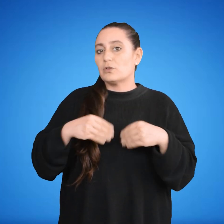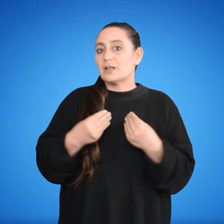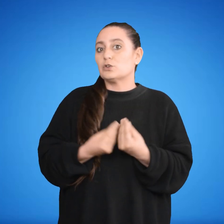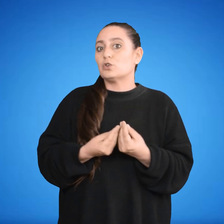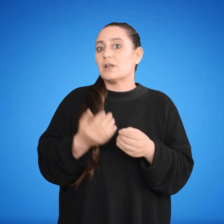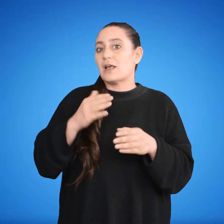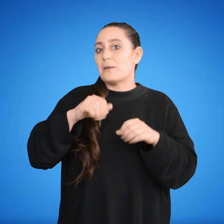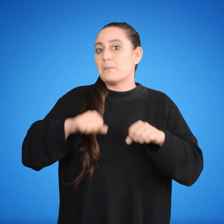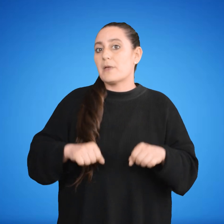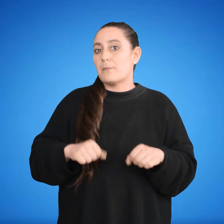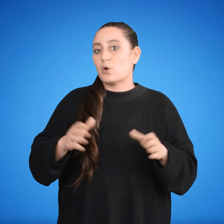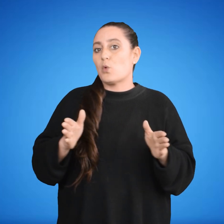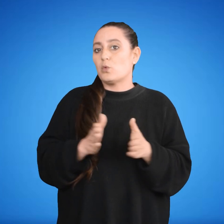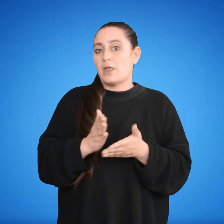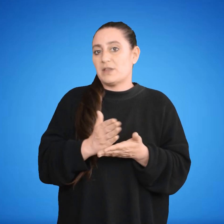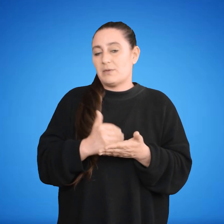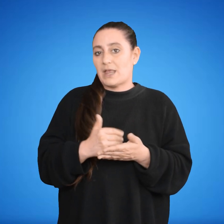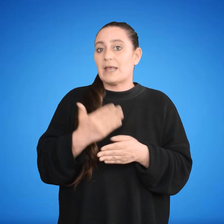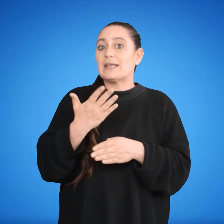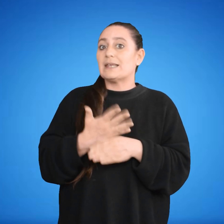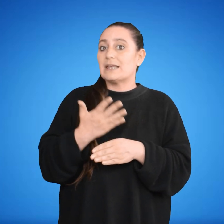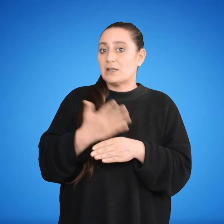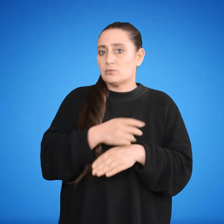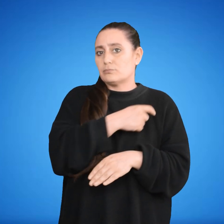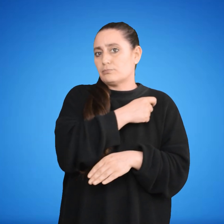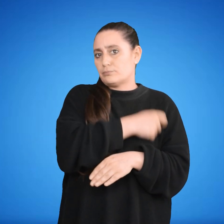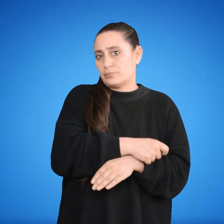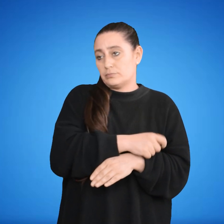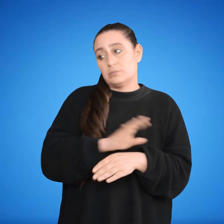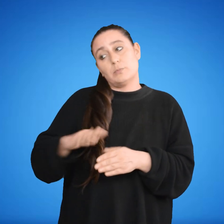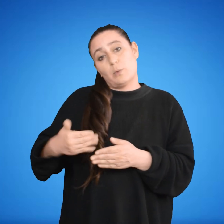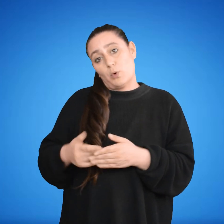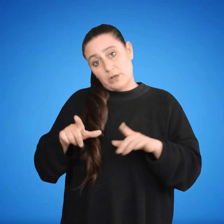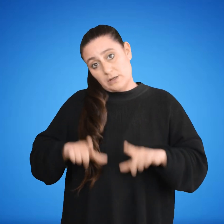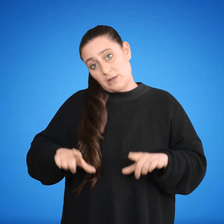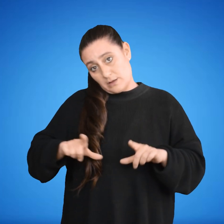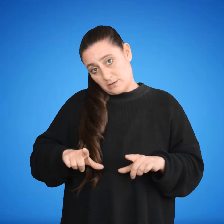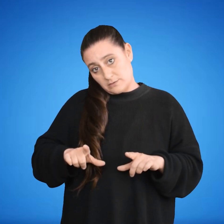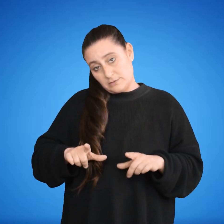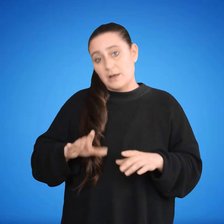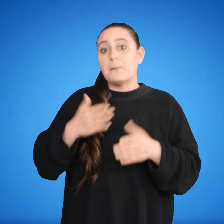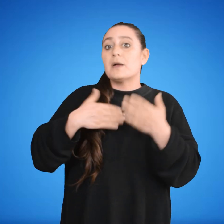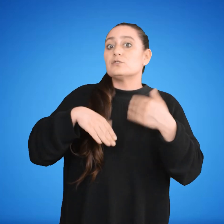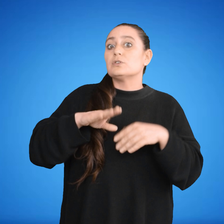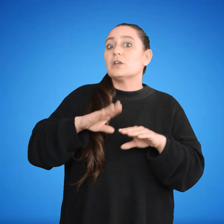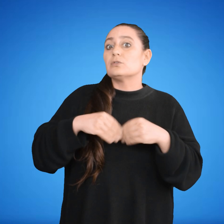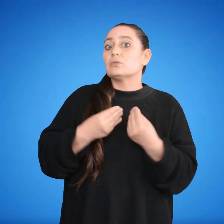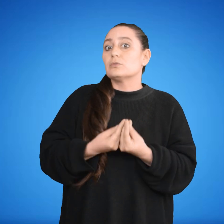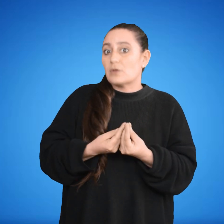de la Junta. Quinto, destituir, a propuesta del Intendente y por mayoría absoluta de votos del total de